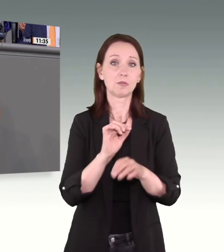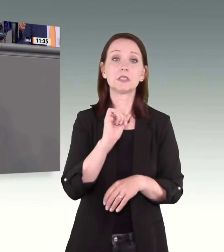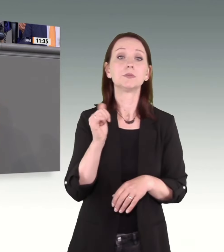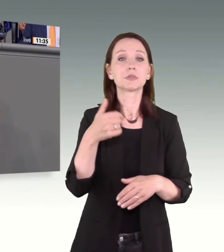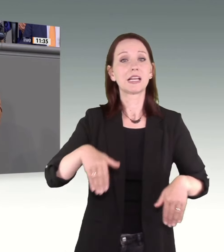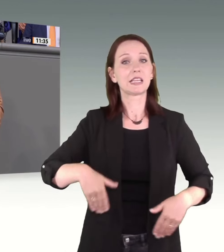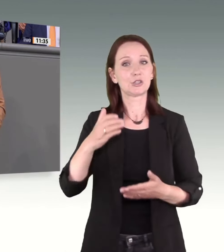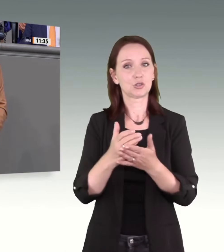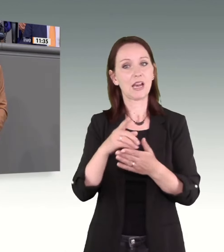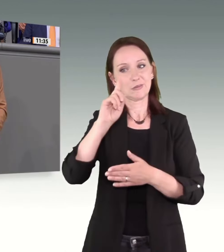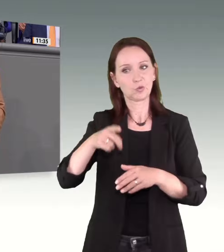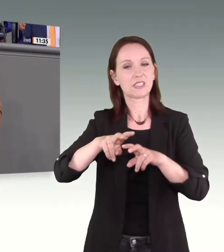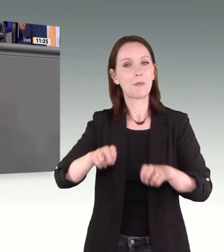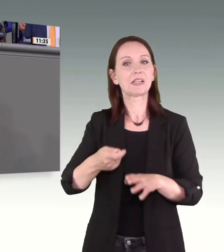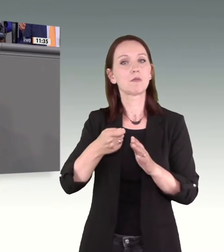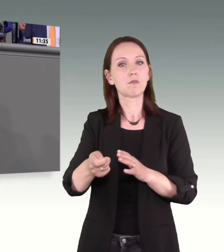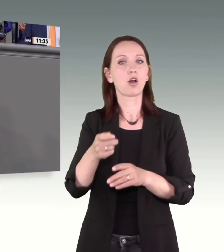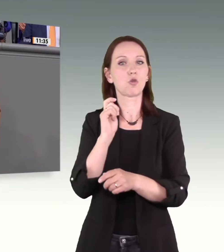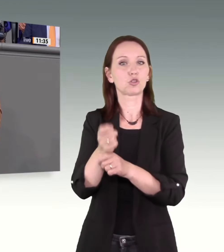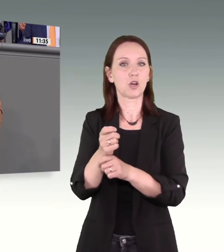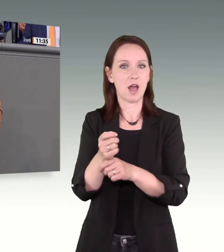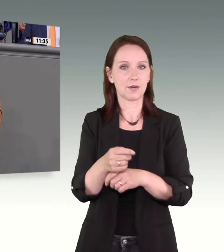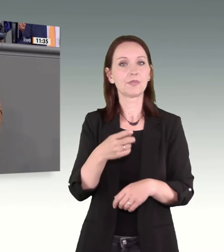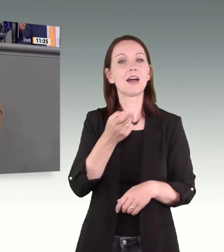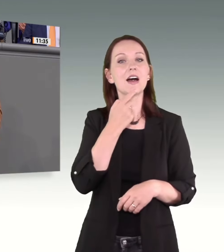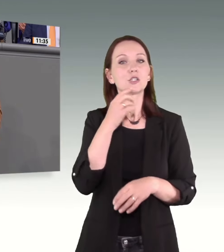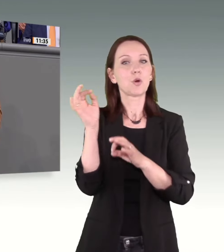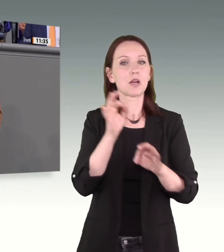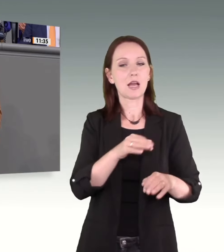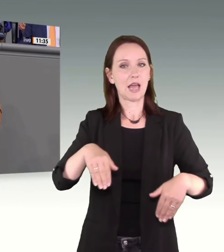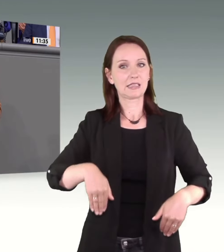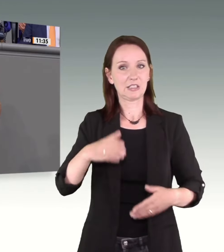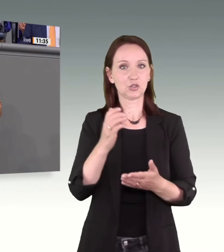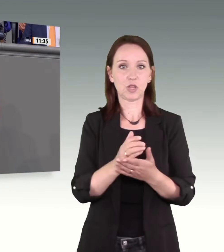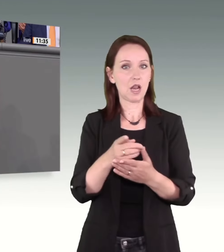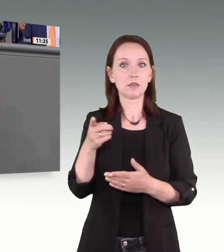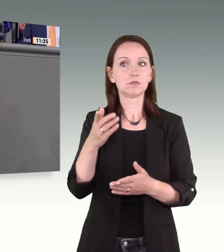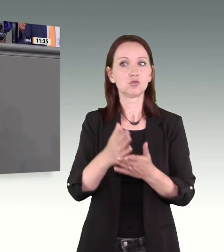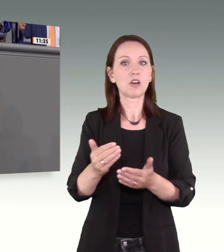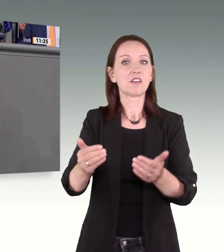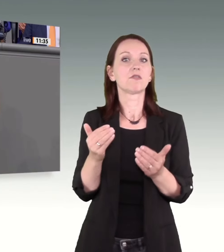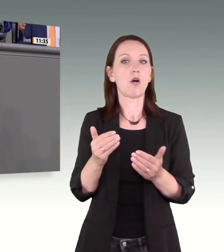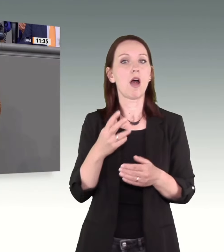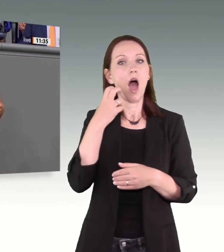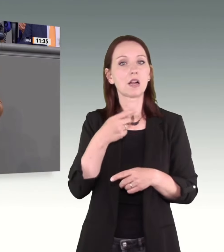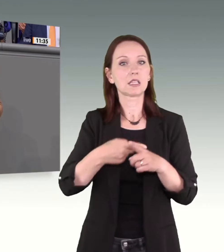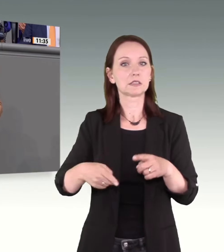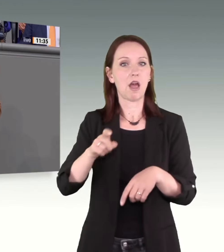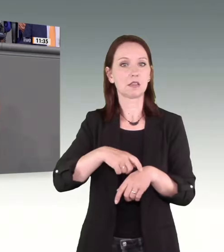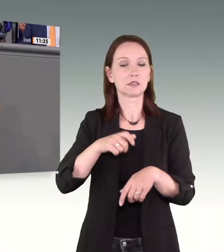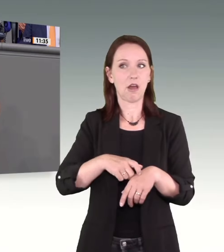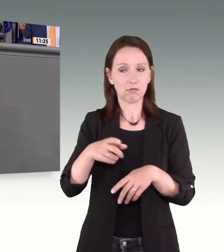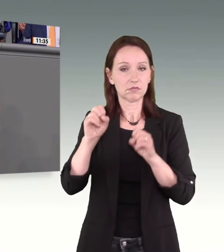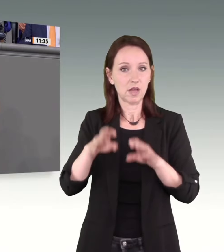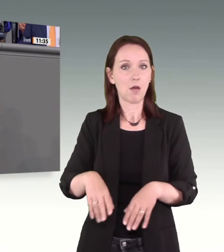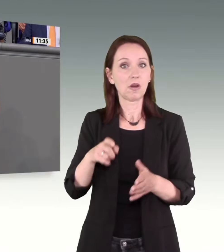Duisburger Leiter der Dienststelle hat gerade vorzeitig jetzt den Hut genommen, geht vorzeitig in Alterszeit, weil eben die Situation